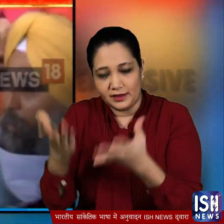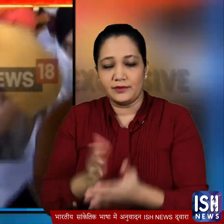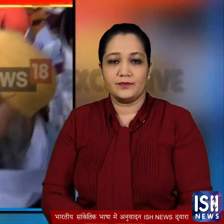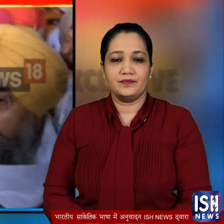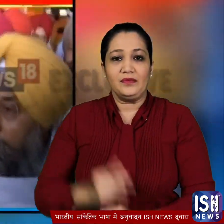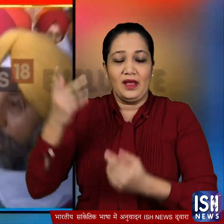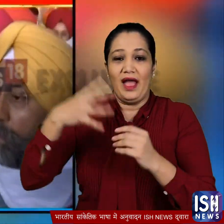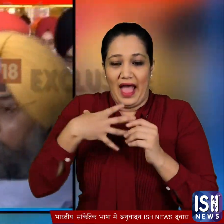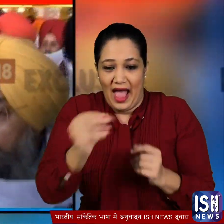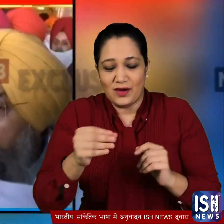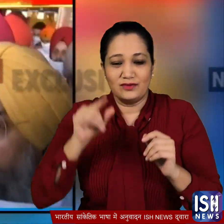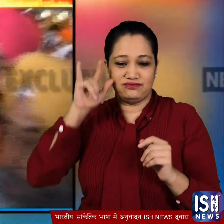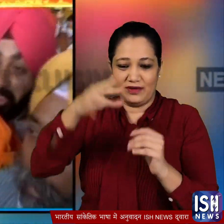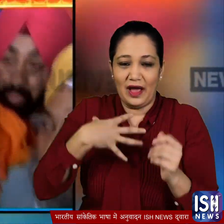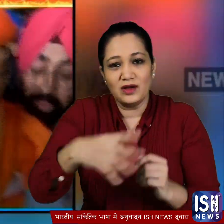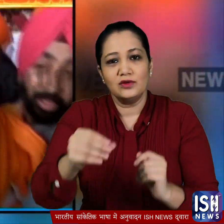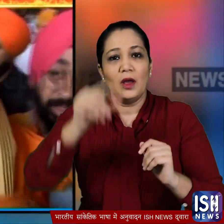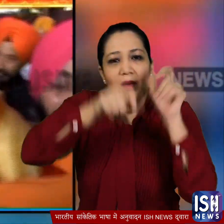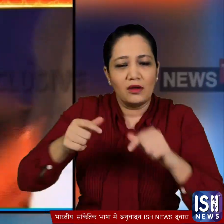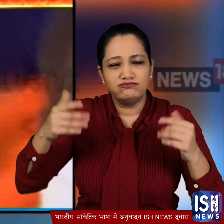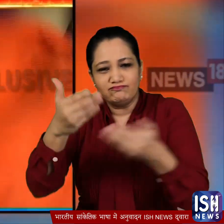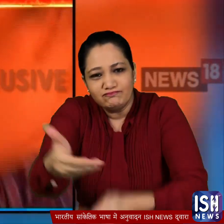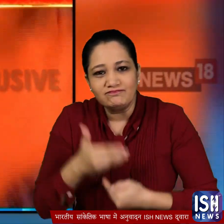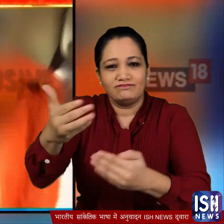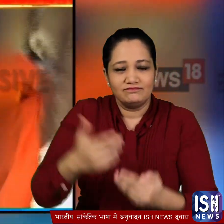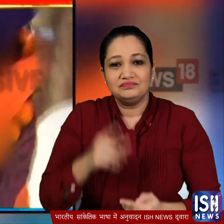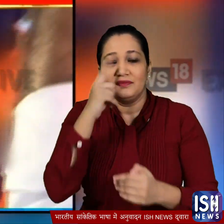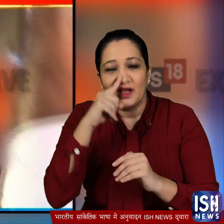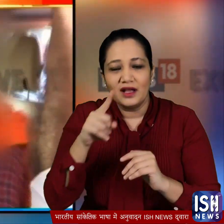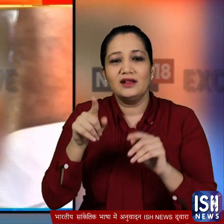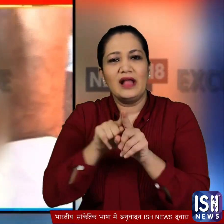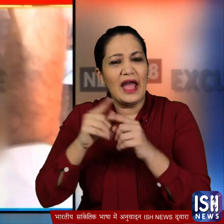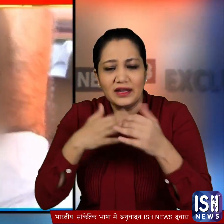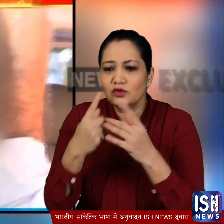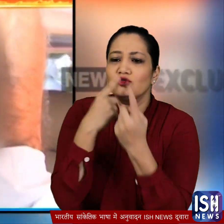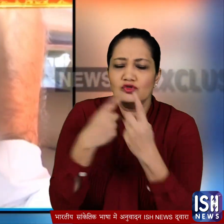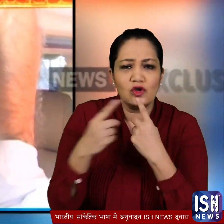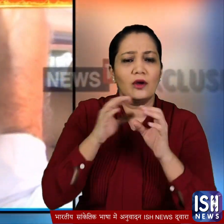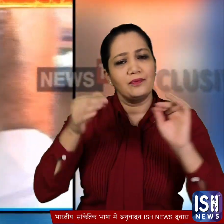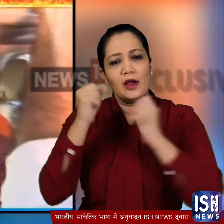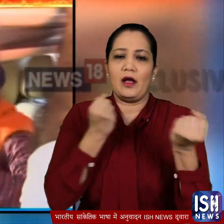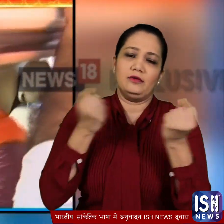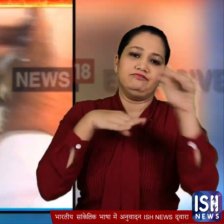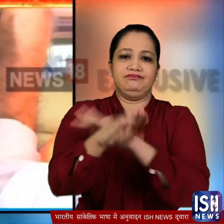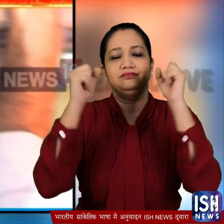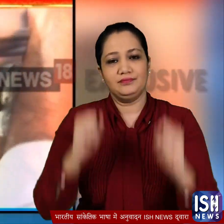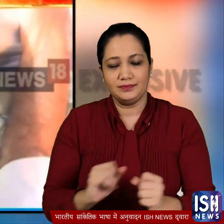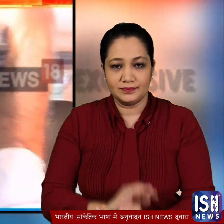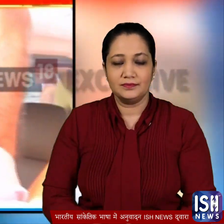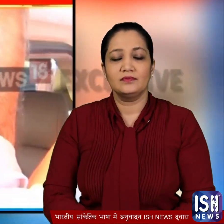जब बहार आये तो वहां मौझूद लोगों ने उनका जोरदार स्वागत किया और लड़की और उसके पिताब बिना किसी से बात किये सीधा गारी में बैट गए उसके परिवार वालों ने